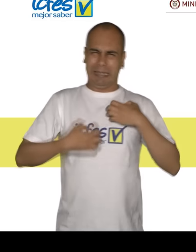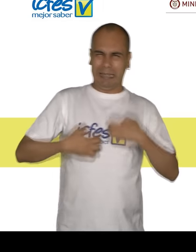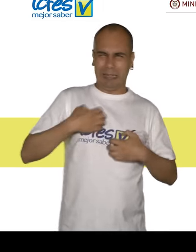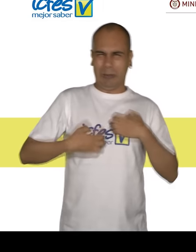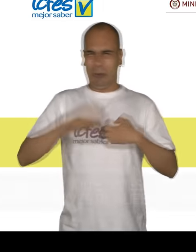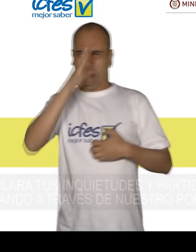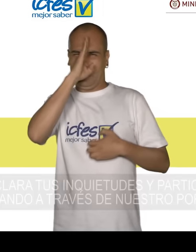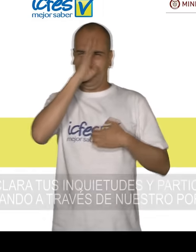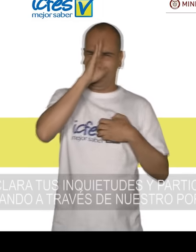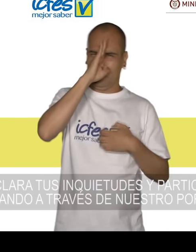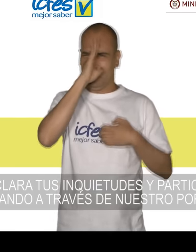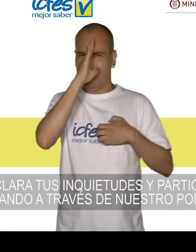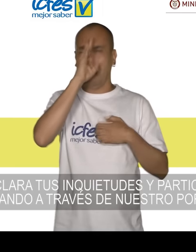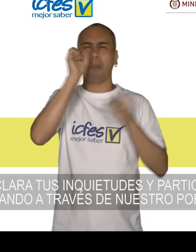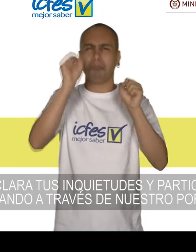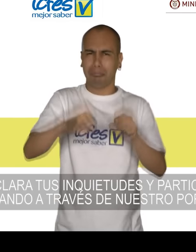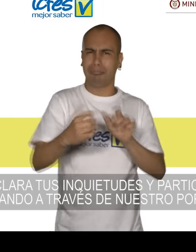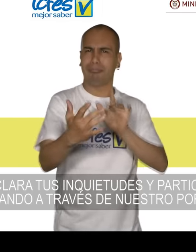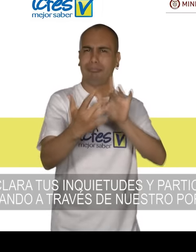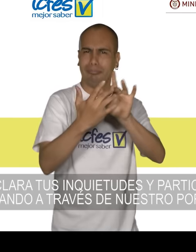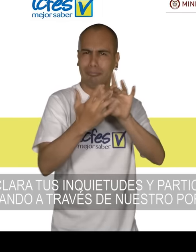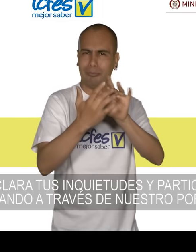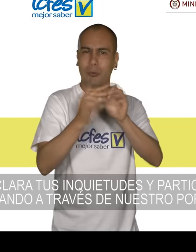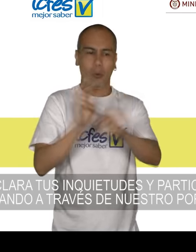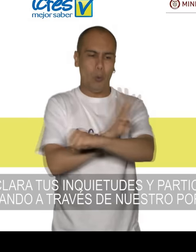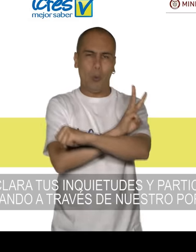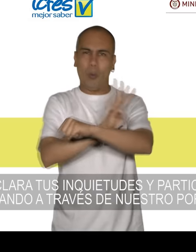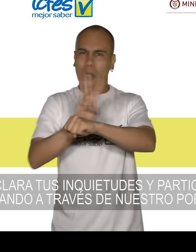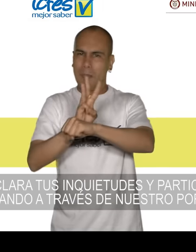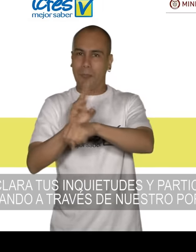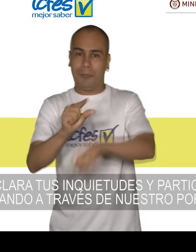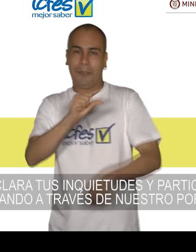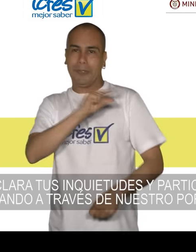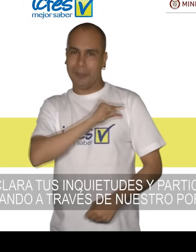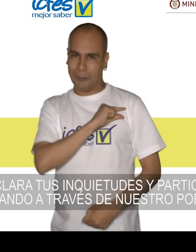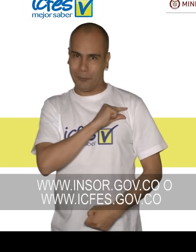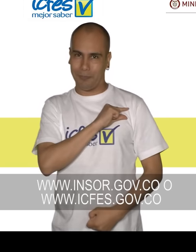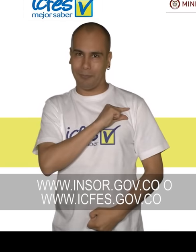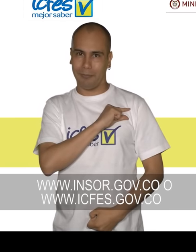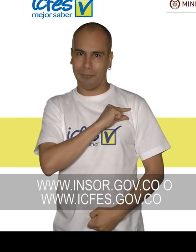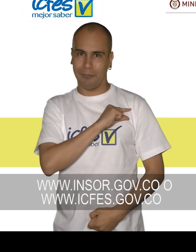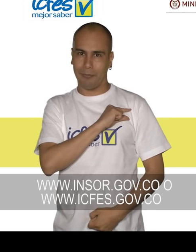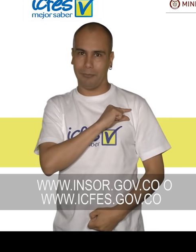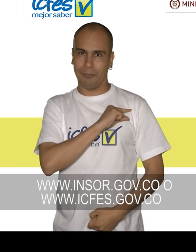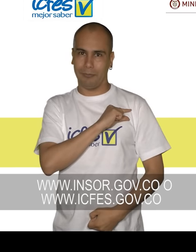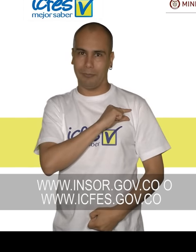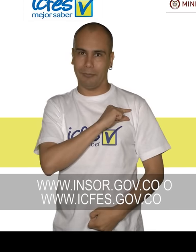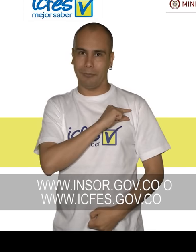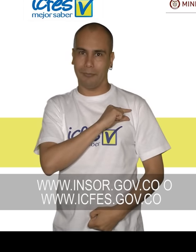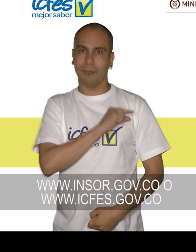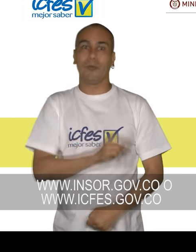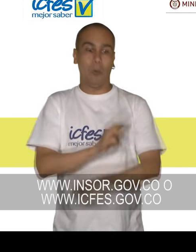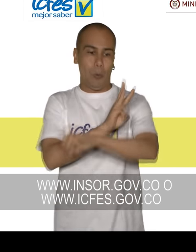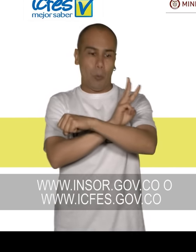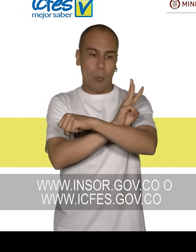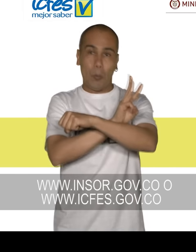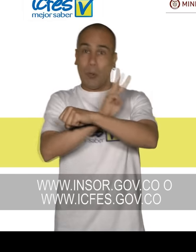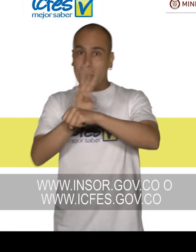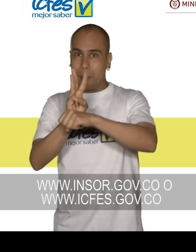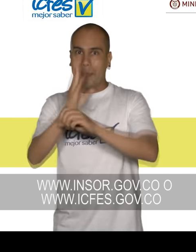Aclara tus inquietudes y participa ingresando a través de nuestro portal web www.insor.gov.co o